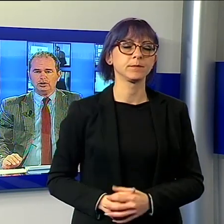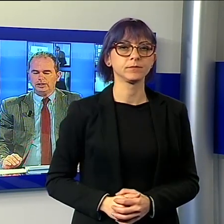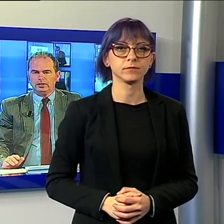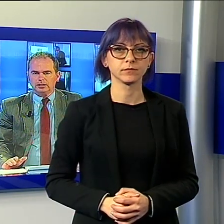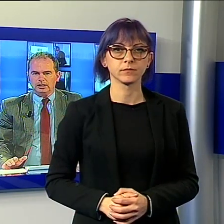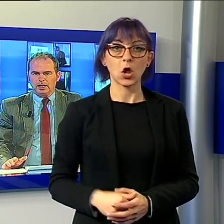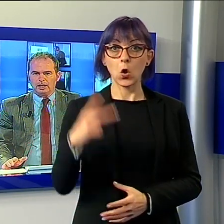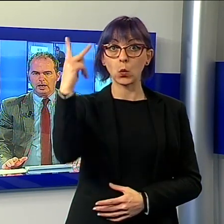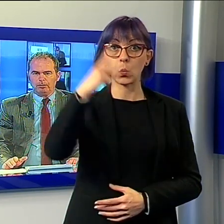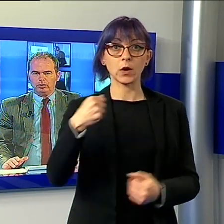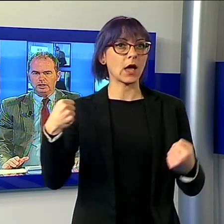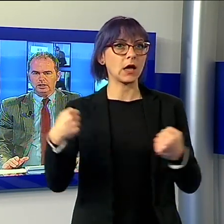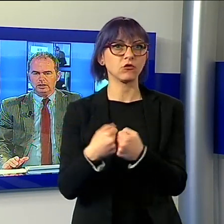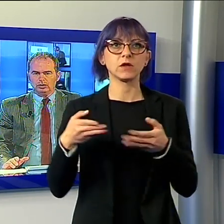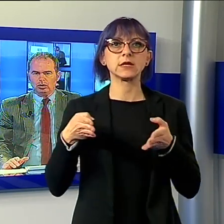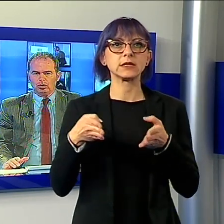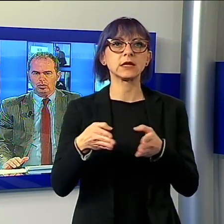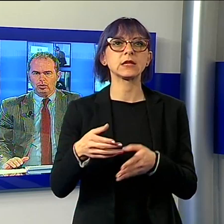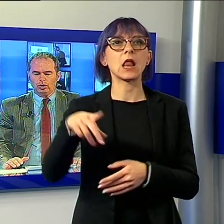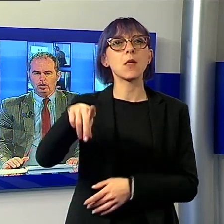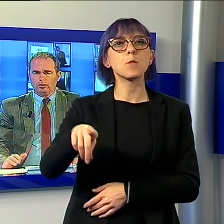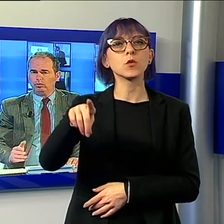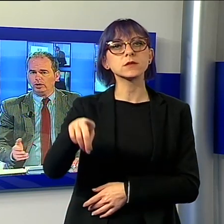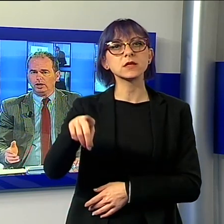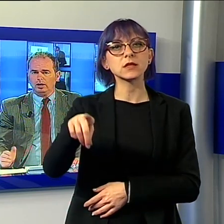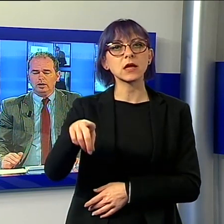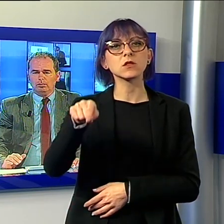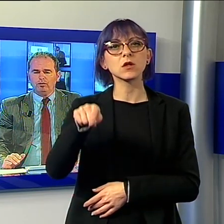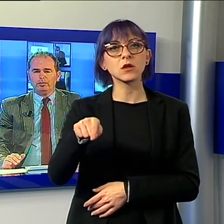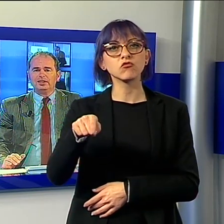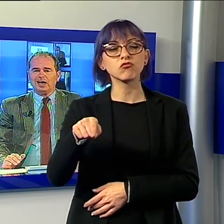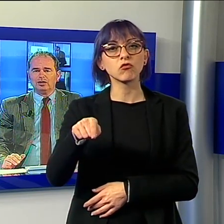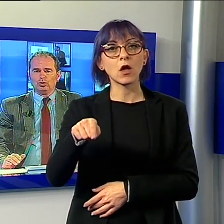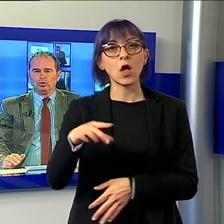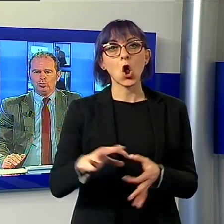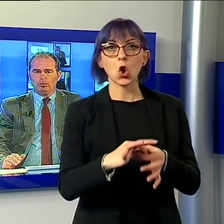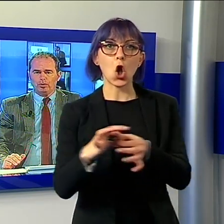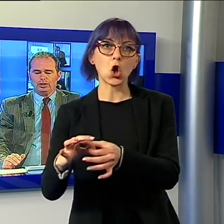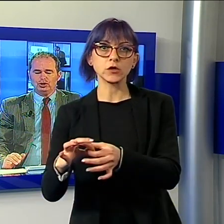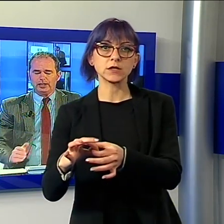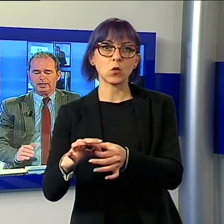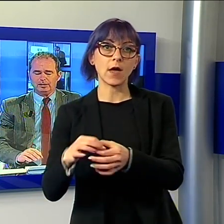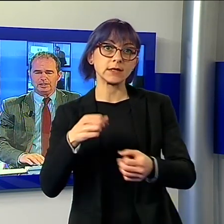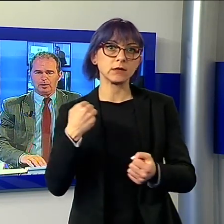incidente stradale a Pontetetto con un movimentato dopo incidente, vediamo.